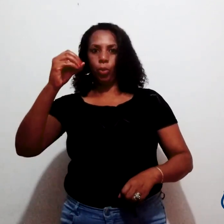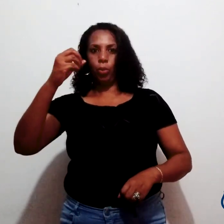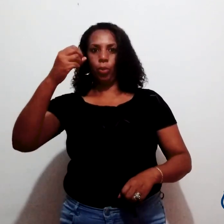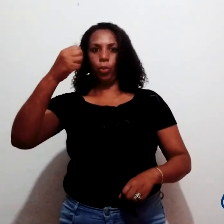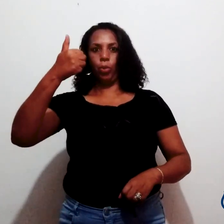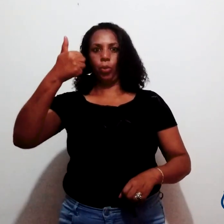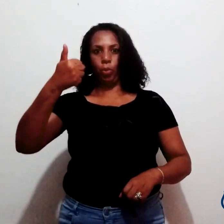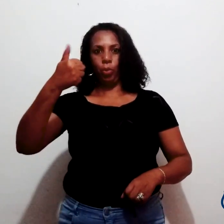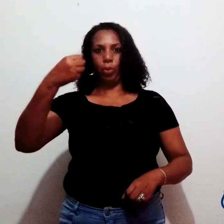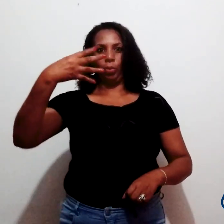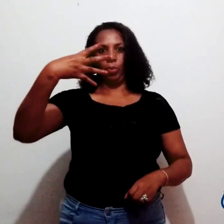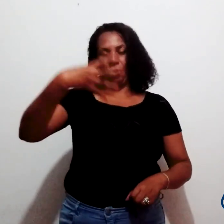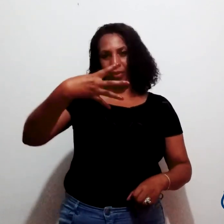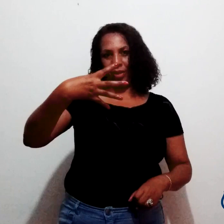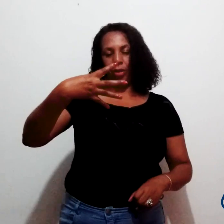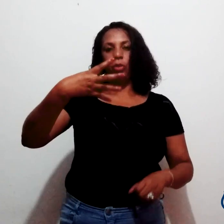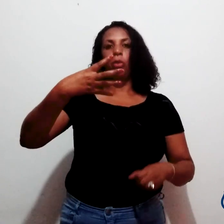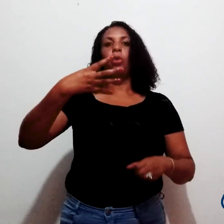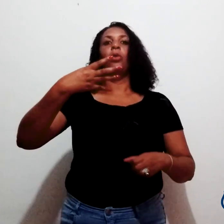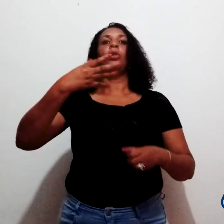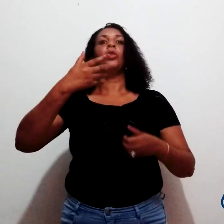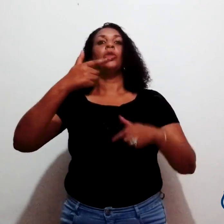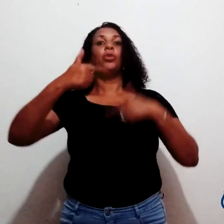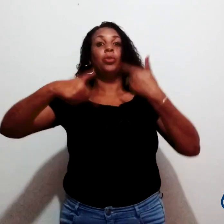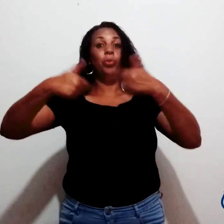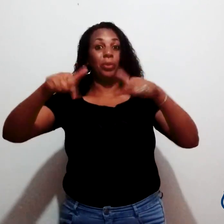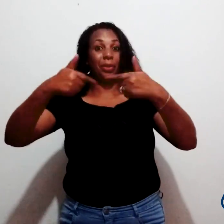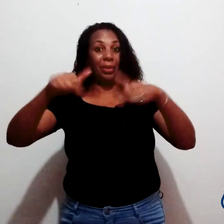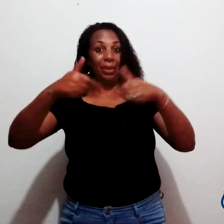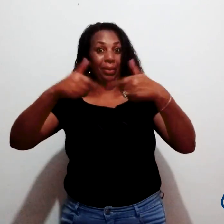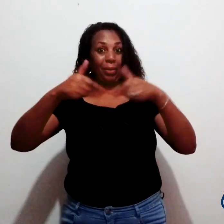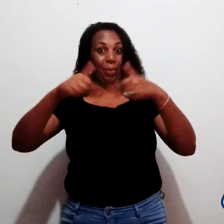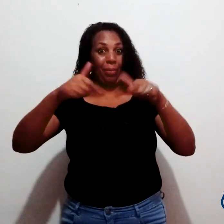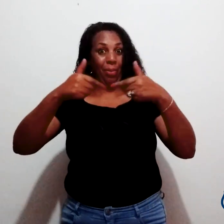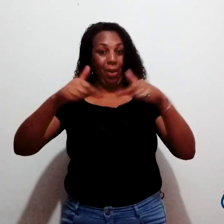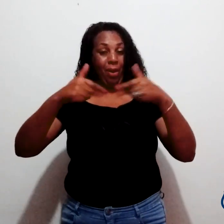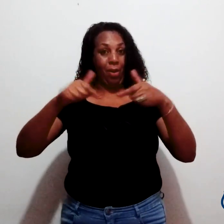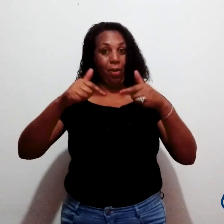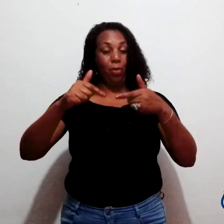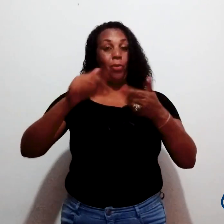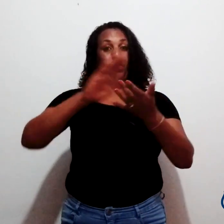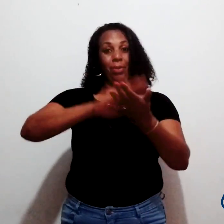eu comecei a trabalhar como intérprete, né,